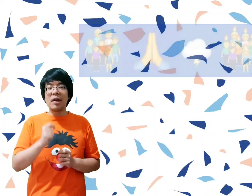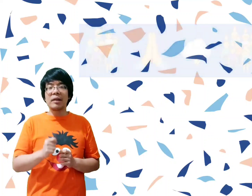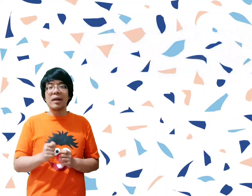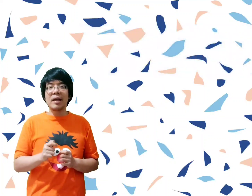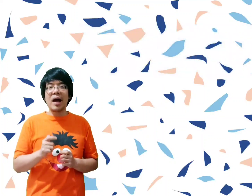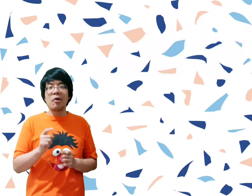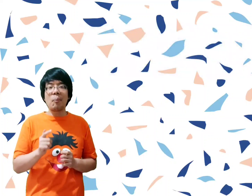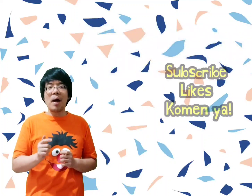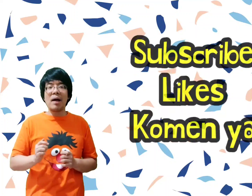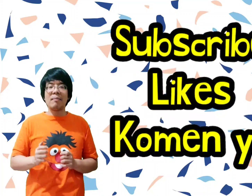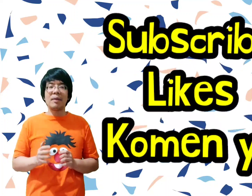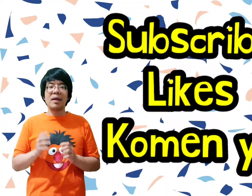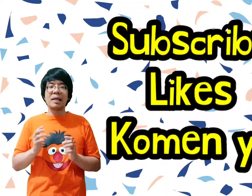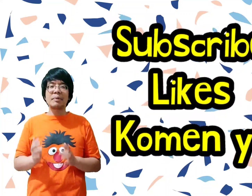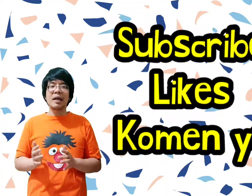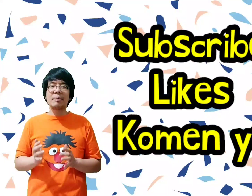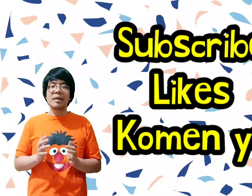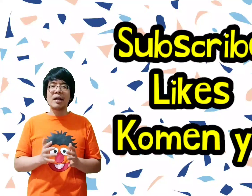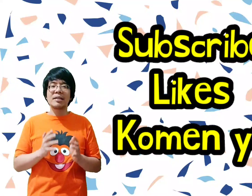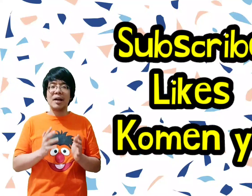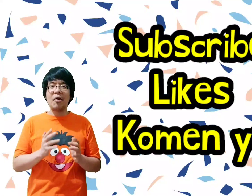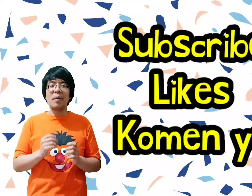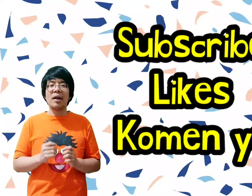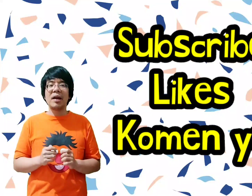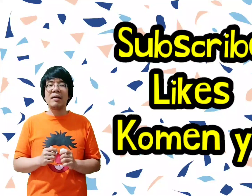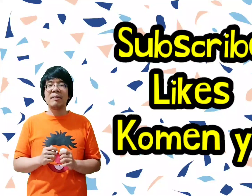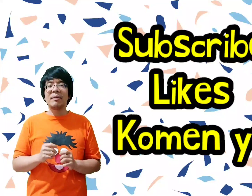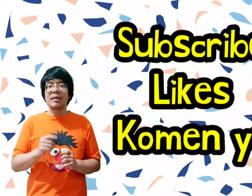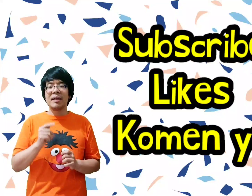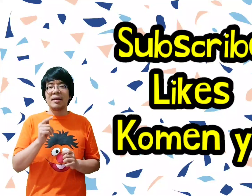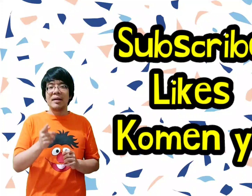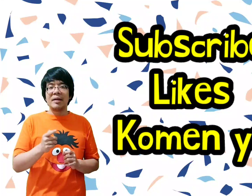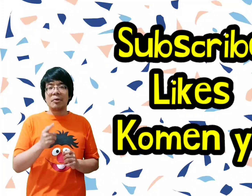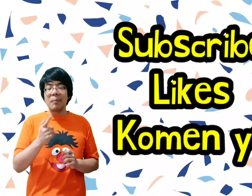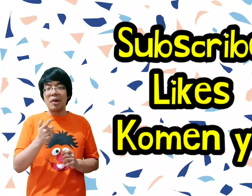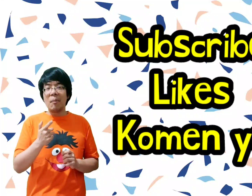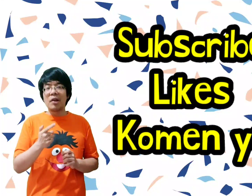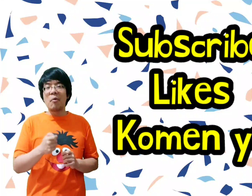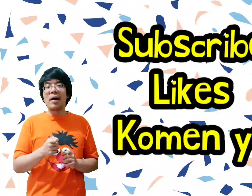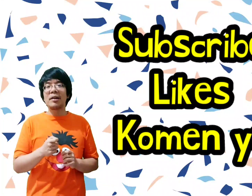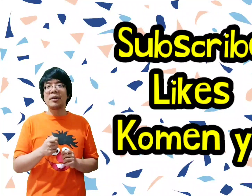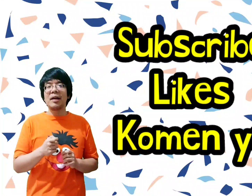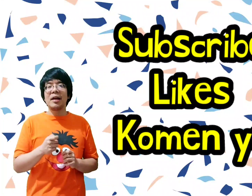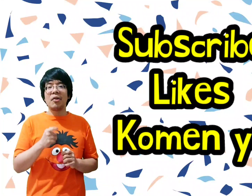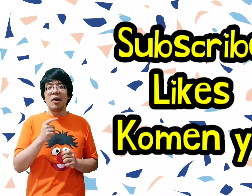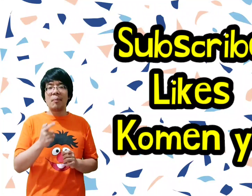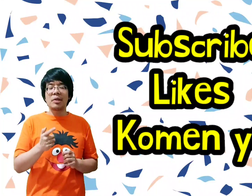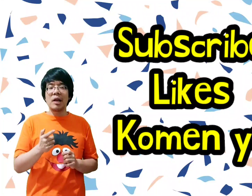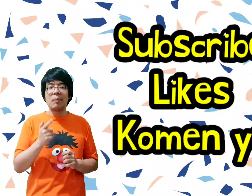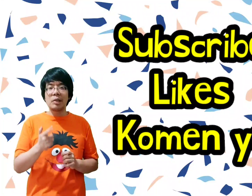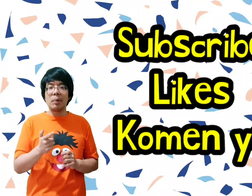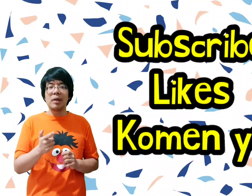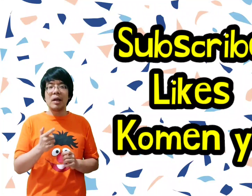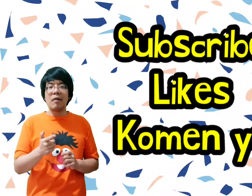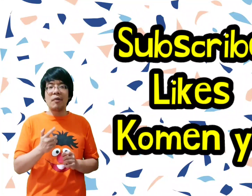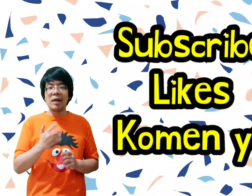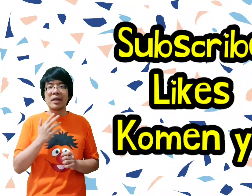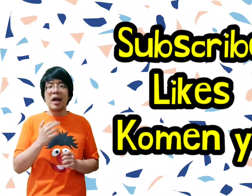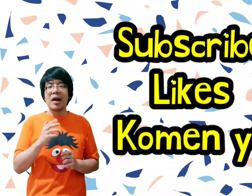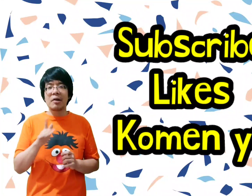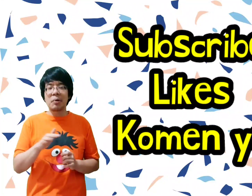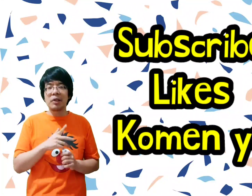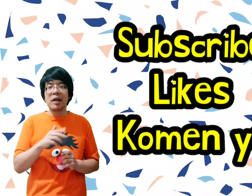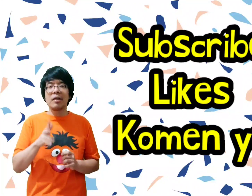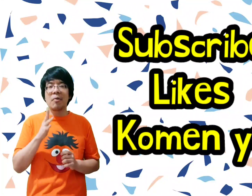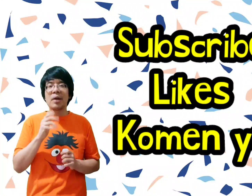lanjut, kakak mau ingetin, jangan lupa di subscribe, like, dan komen ya. Terutama jawaban-jawabannya tuh tadi. Kalau dia bisa lebih cepat dari Kak